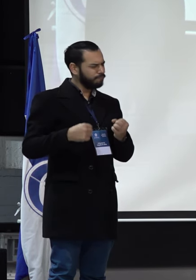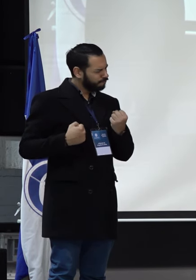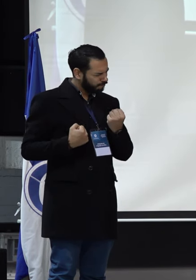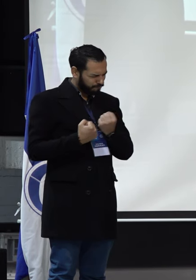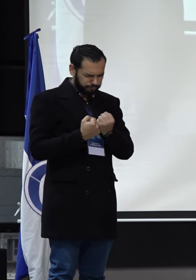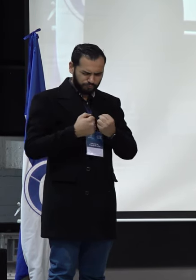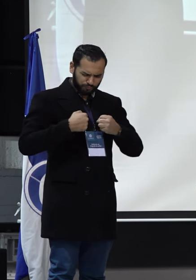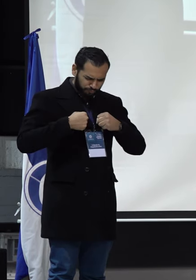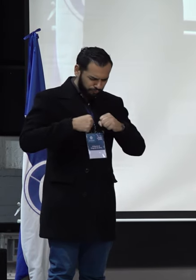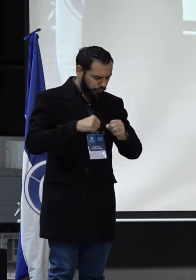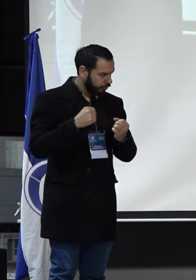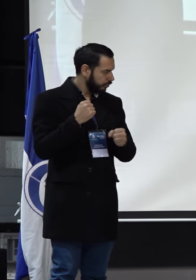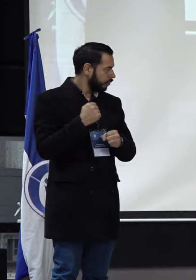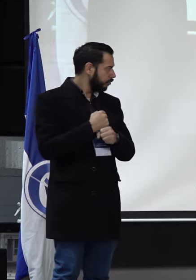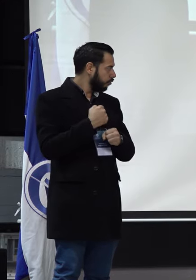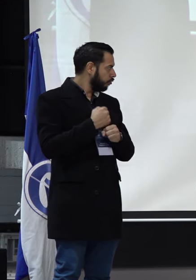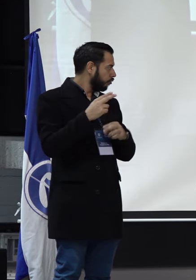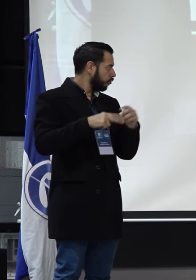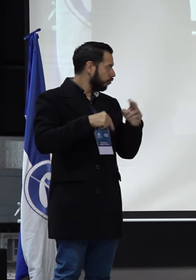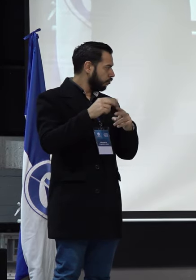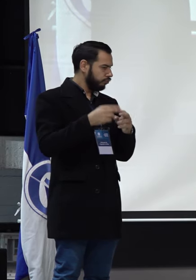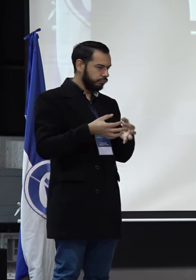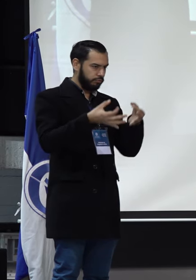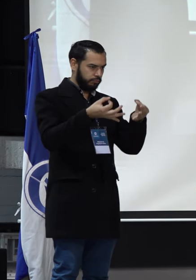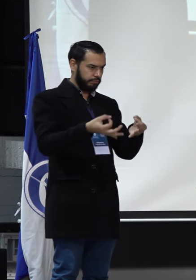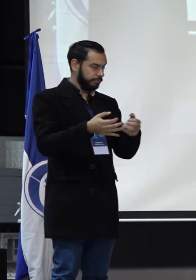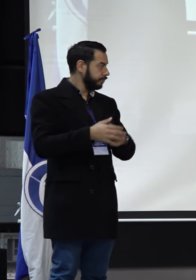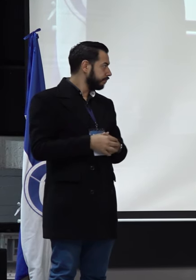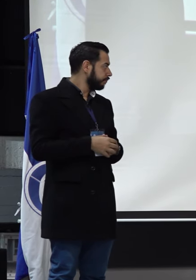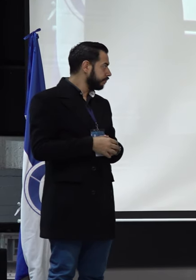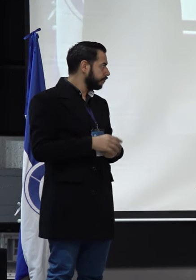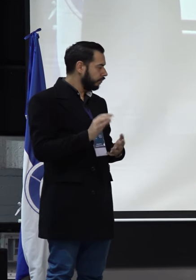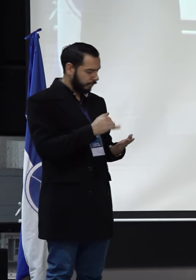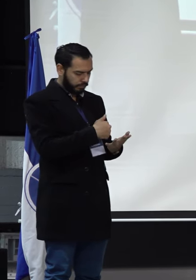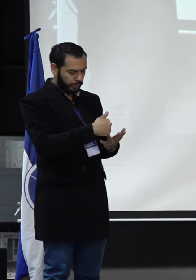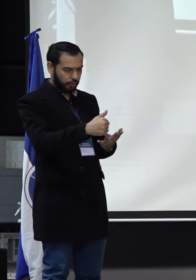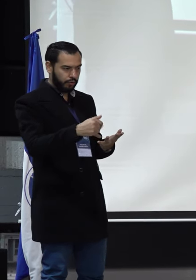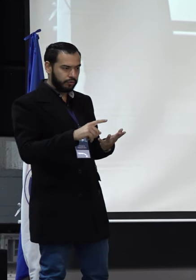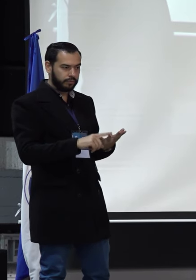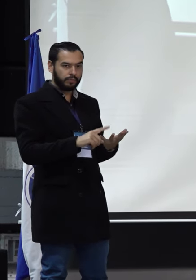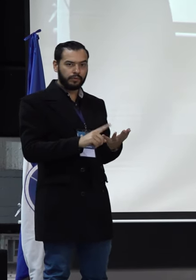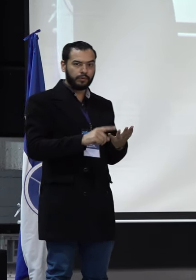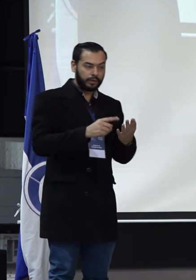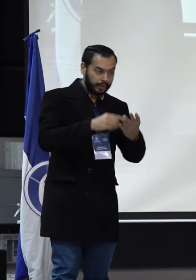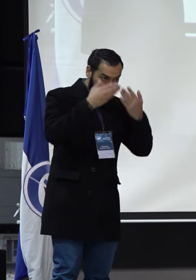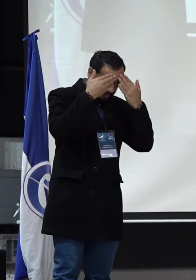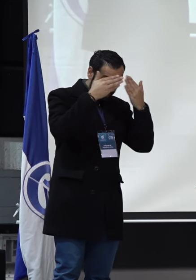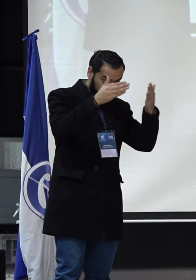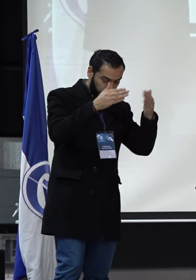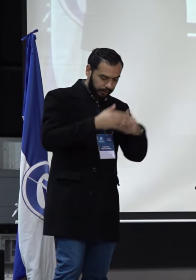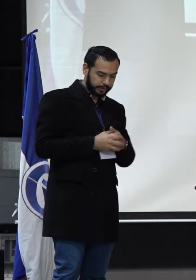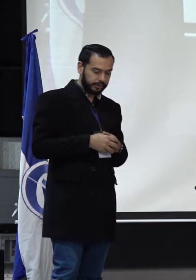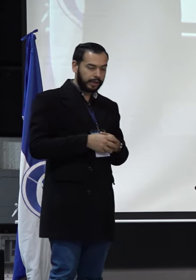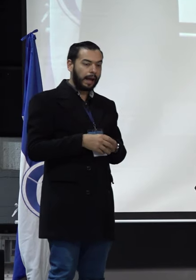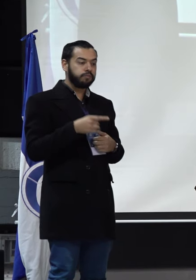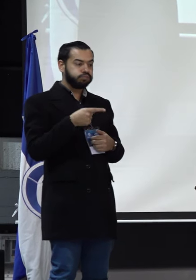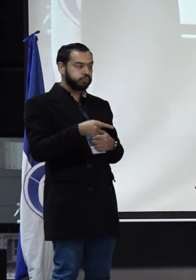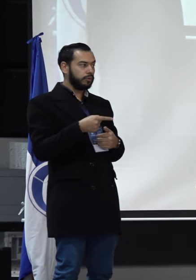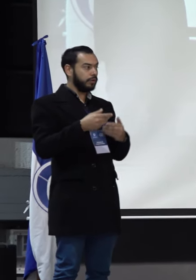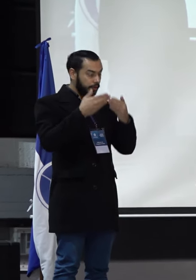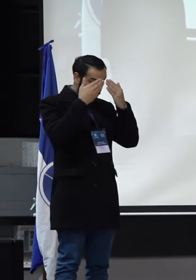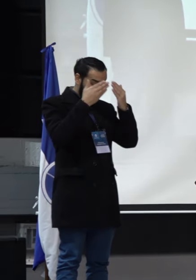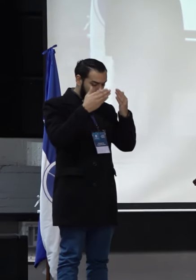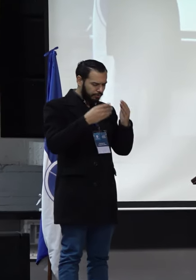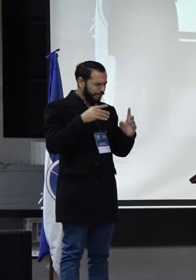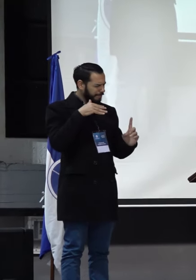construyendo realidades. Derivado de este punto sigue el siguiente eje que es el de democracia, en donde justamente estamos ya haciendo